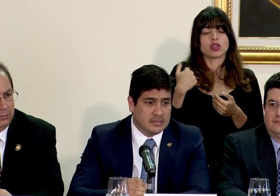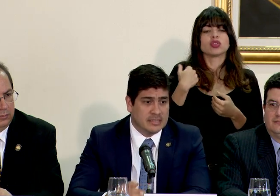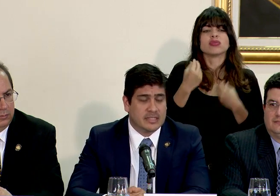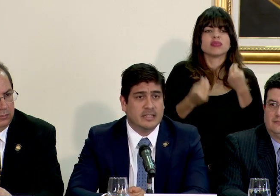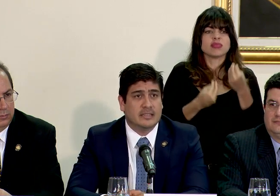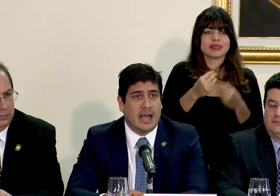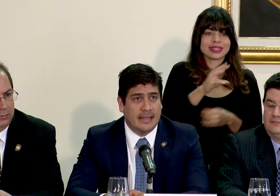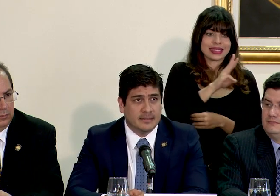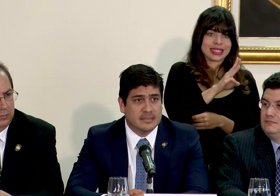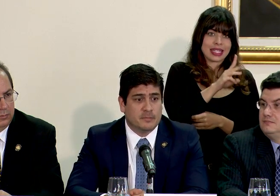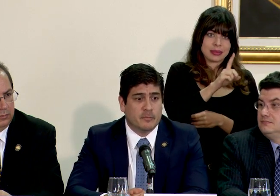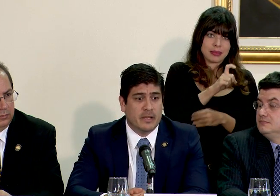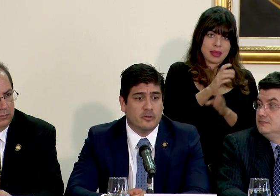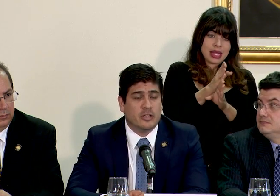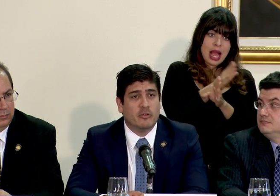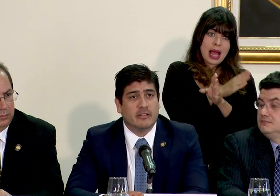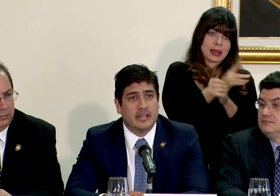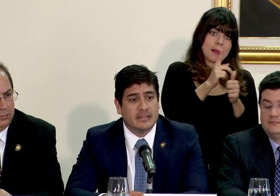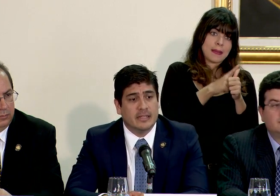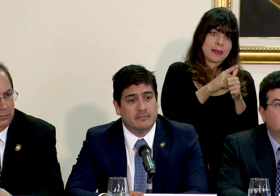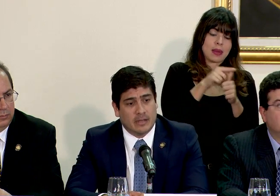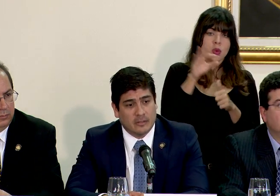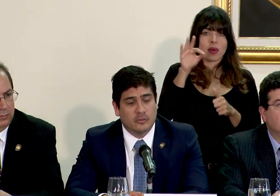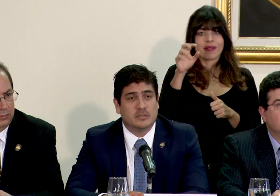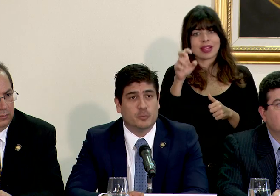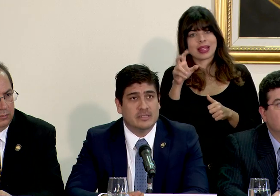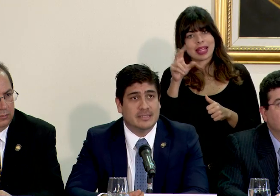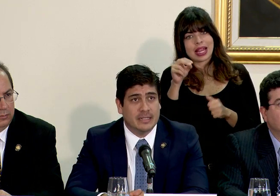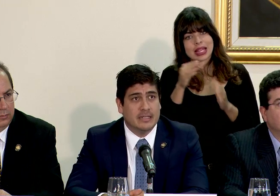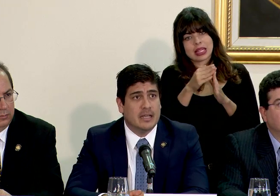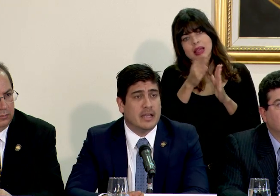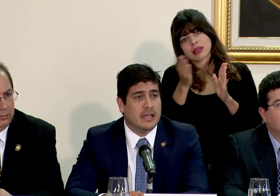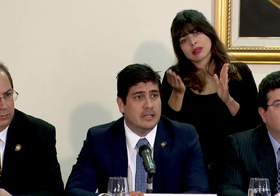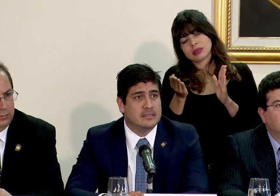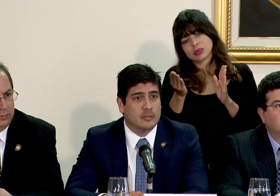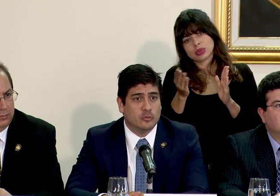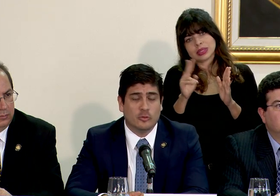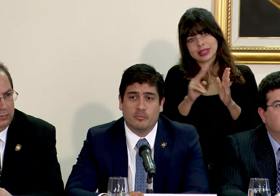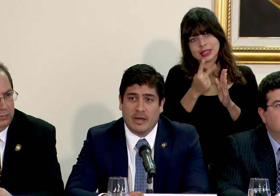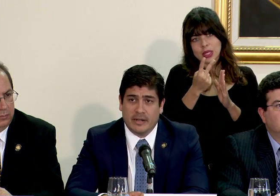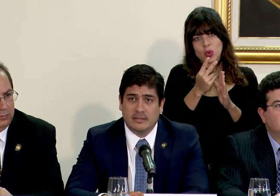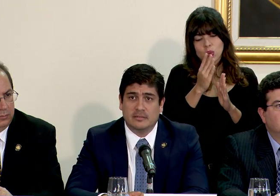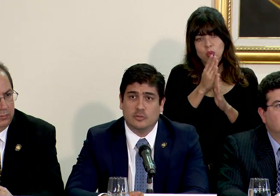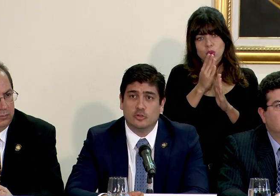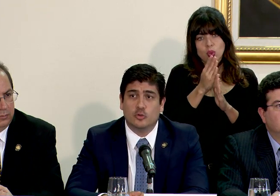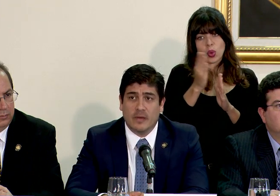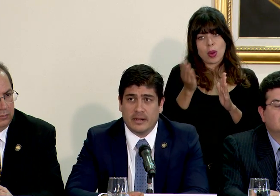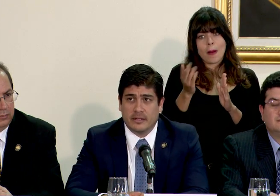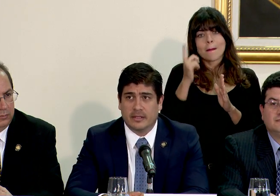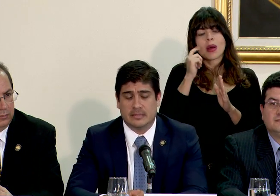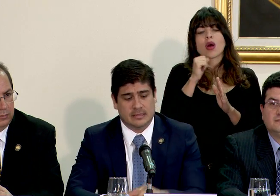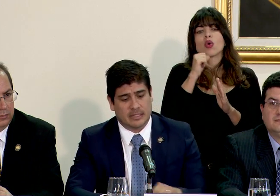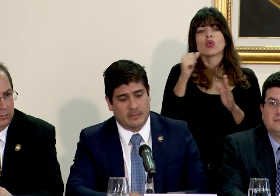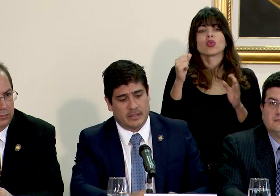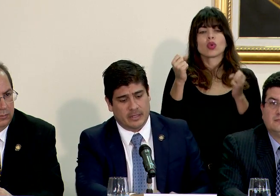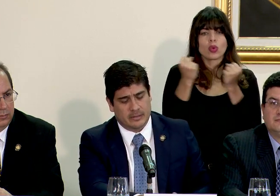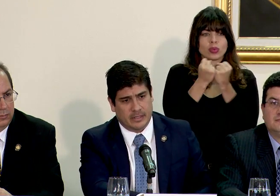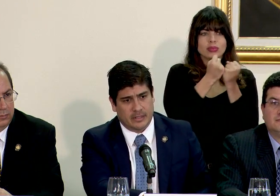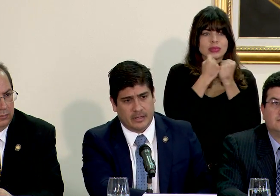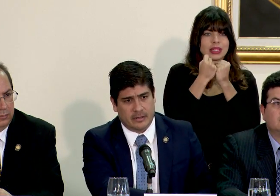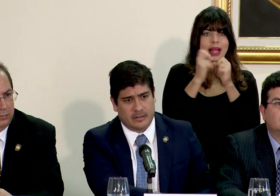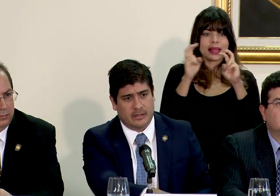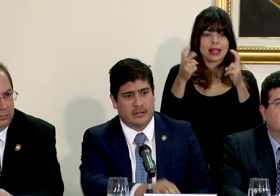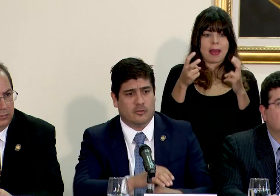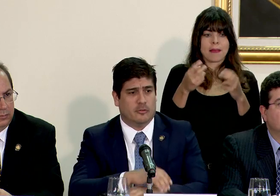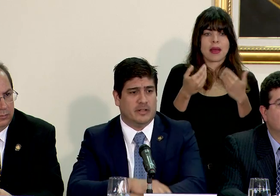seis treinta antes del primero y nueve treinta algo después del segundo para no sumar en este tema de